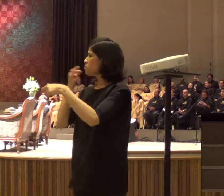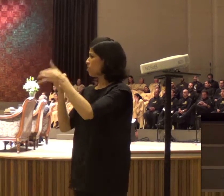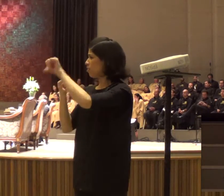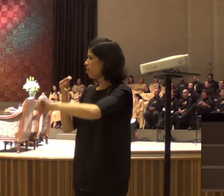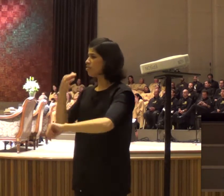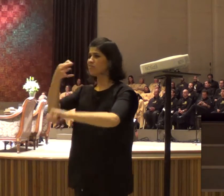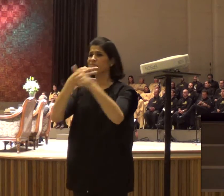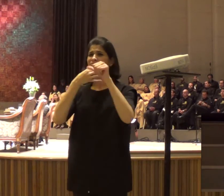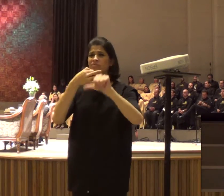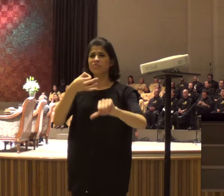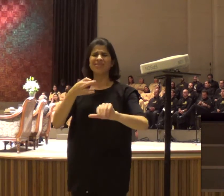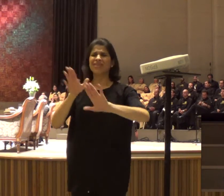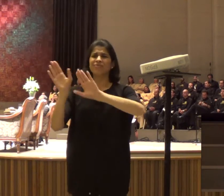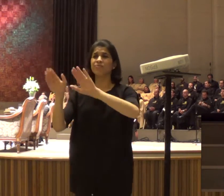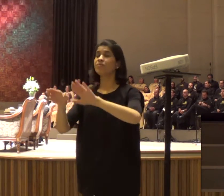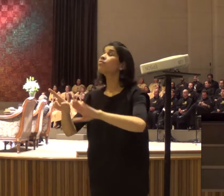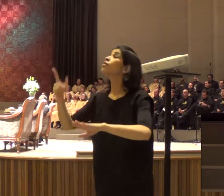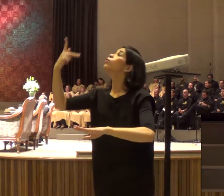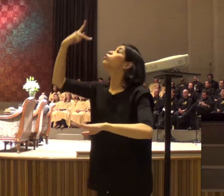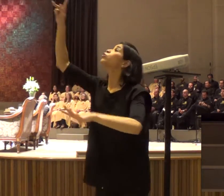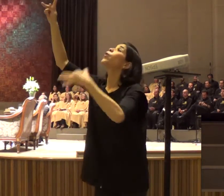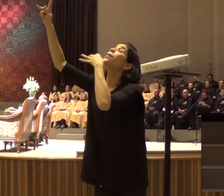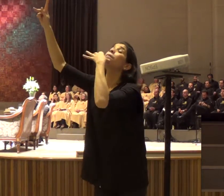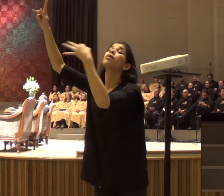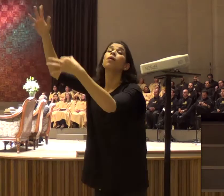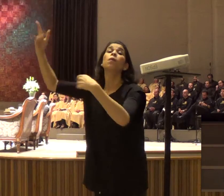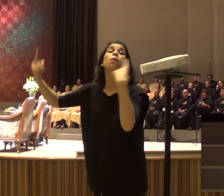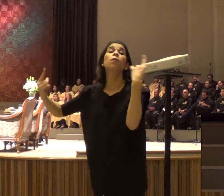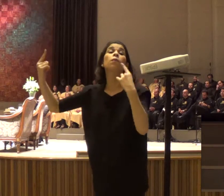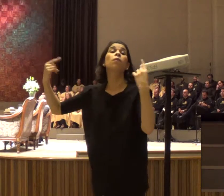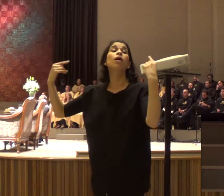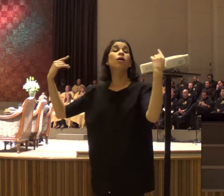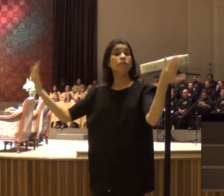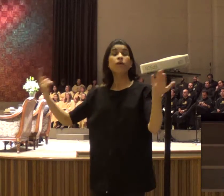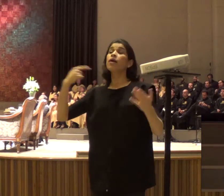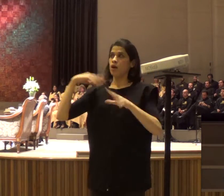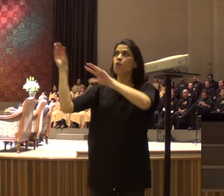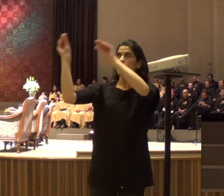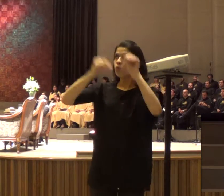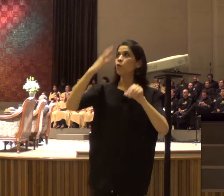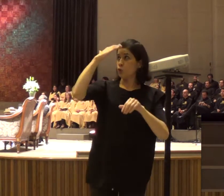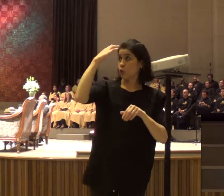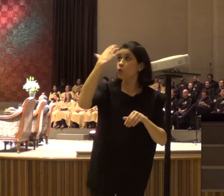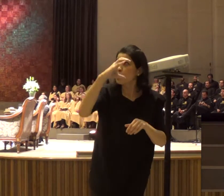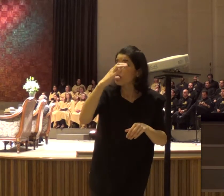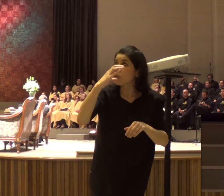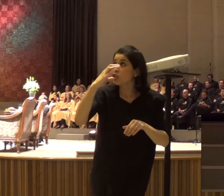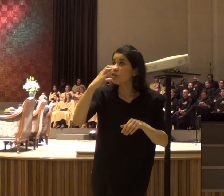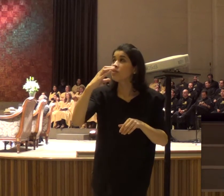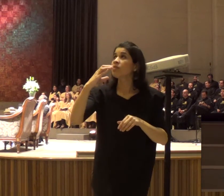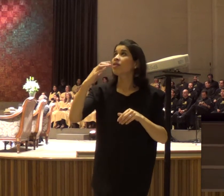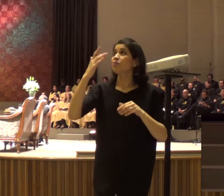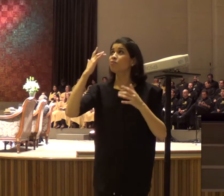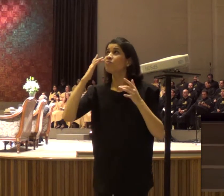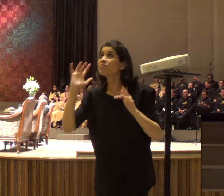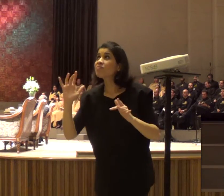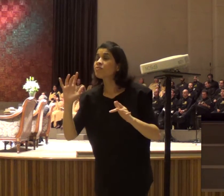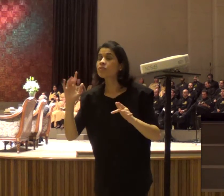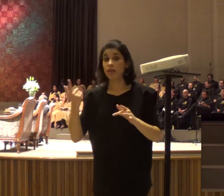eu quero ouvir, o senhor, qual é a tua palavra? e aí então, eu e a Cleusa, fizemos um compromisso, fomos